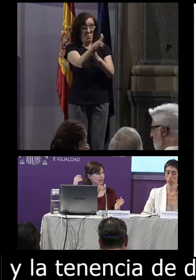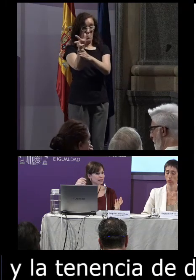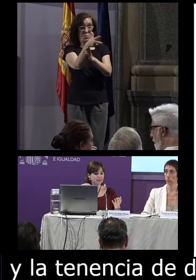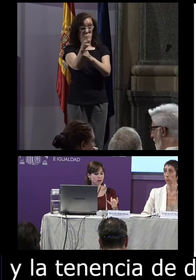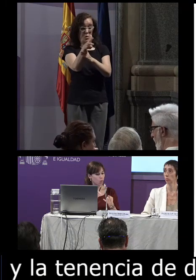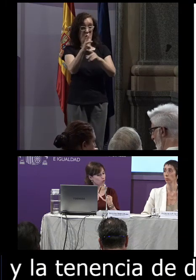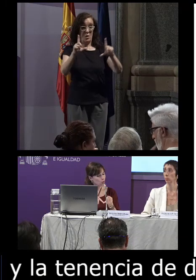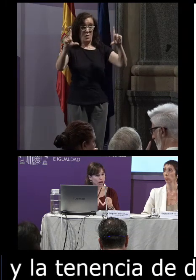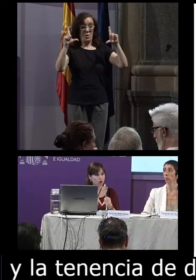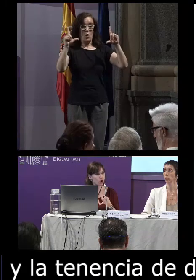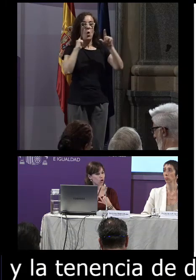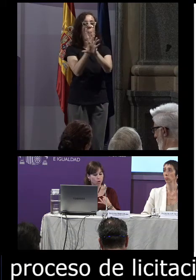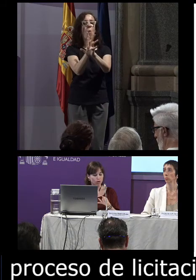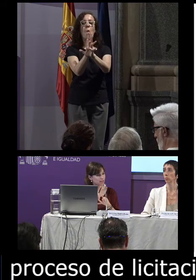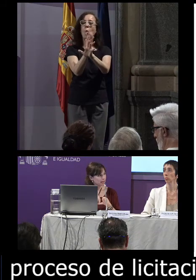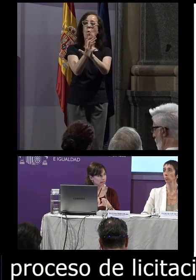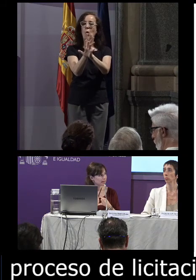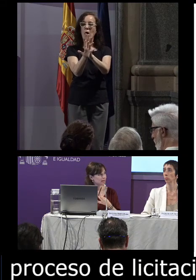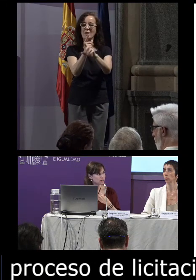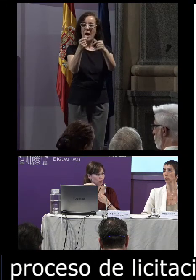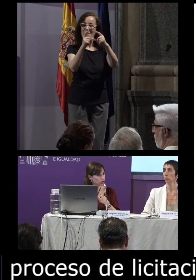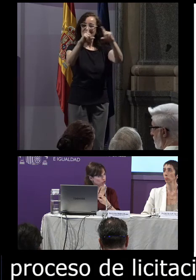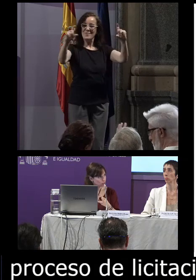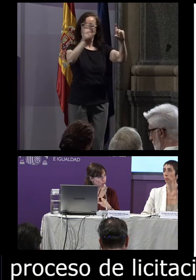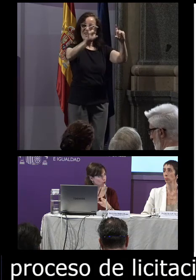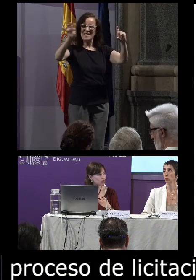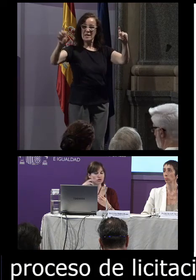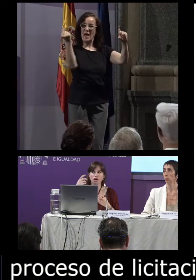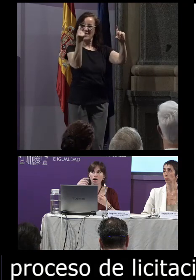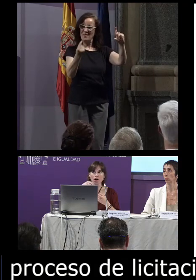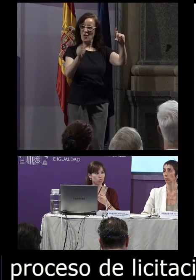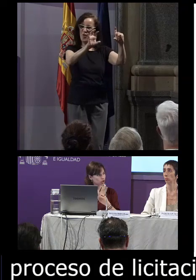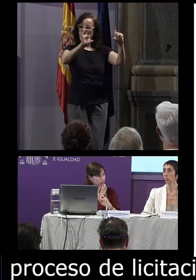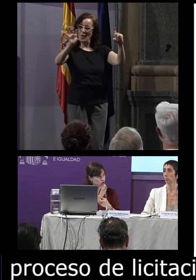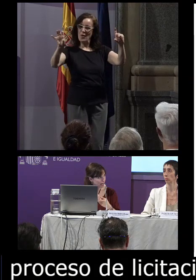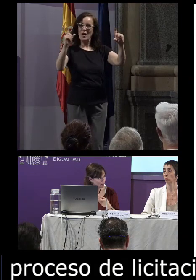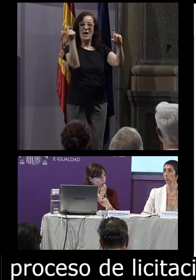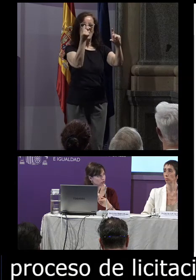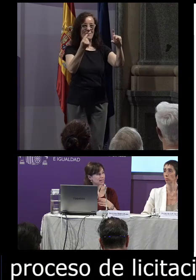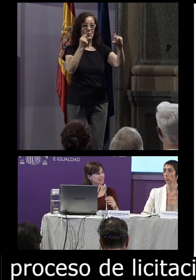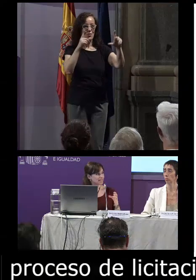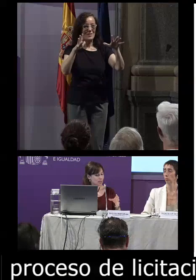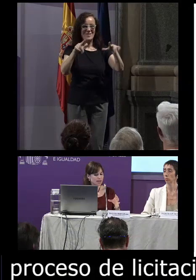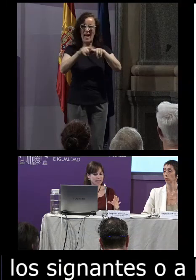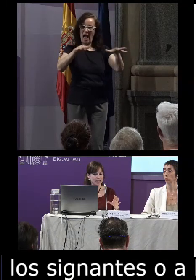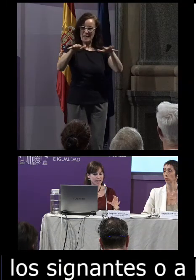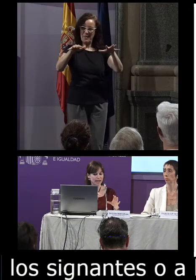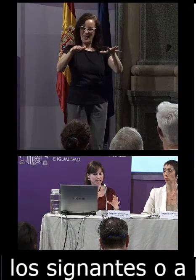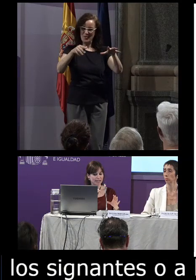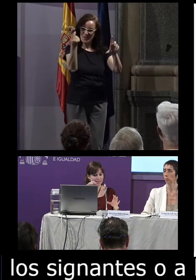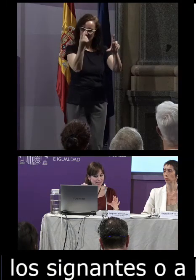informantes un juego unas viñetas unos dibujos unos dibujos animados siempre